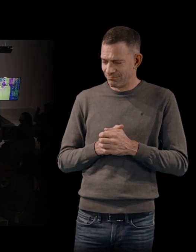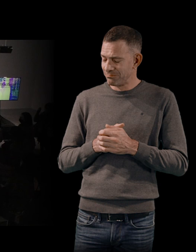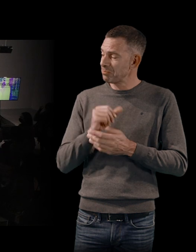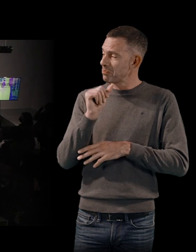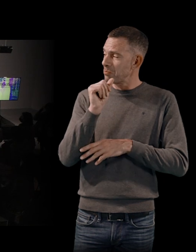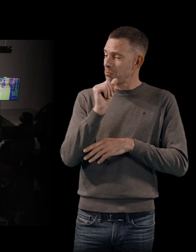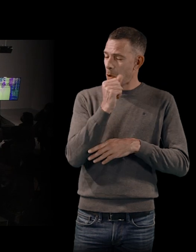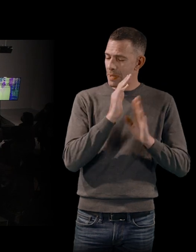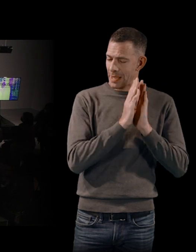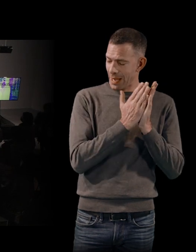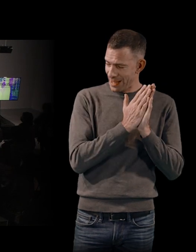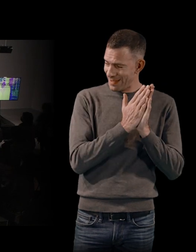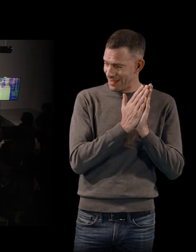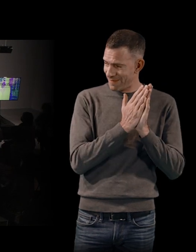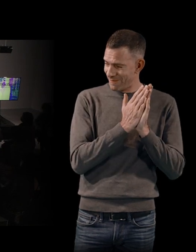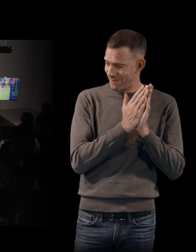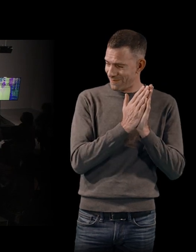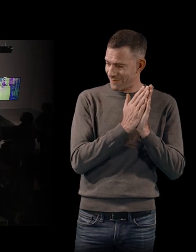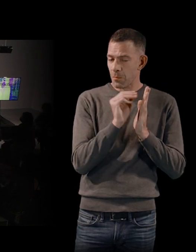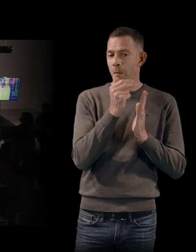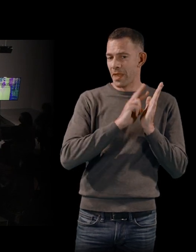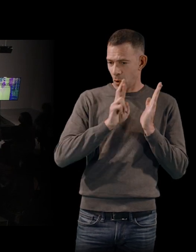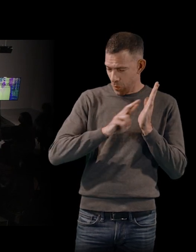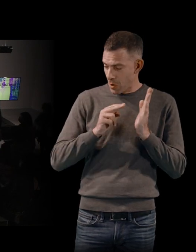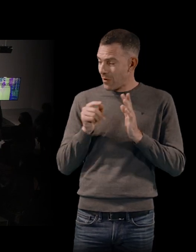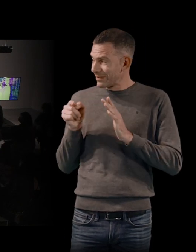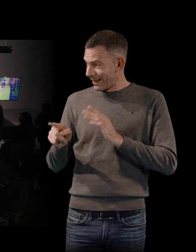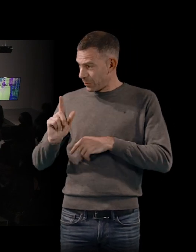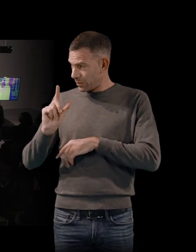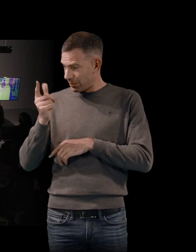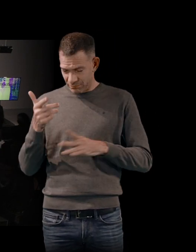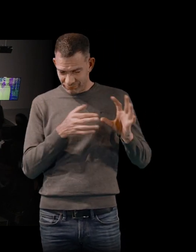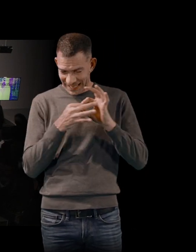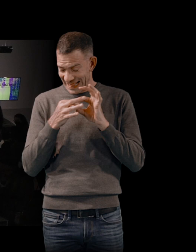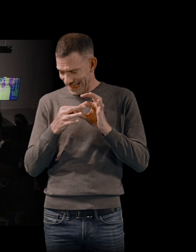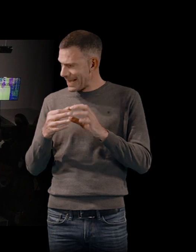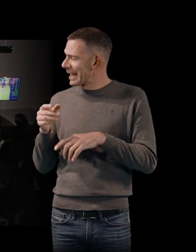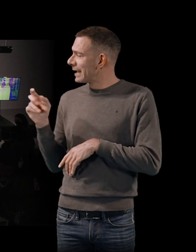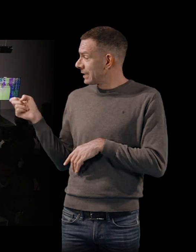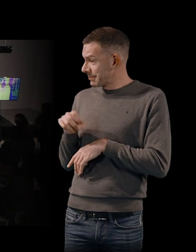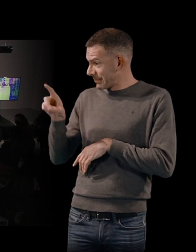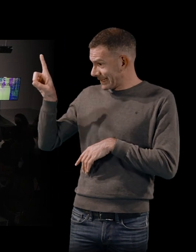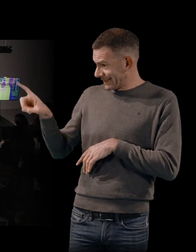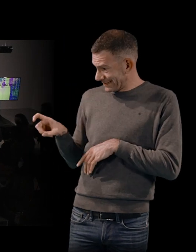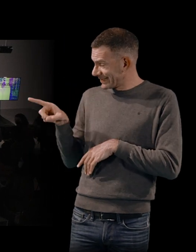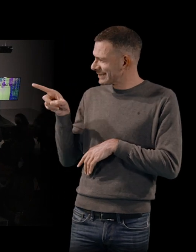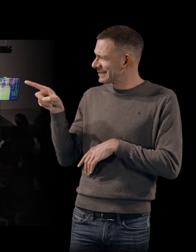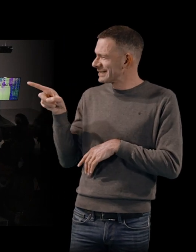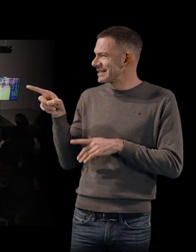livre, votre premier roman et celui-là. Et en fait, la question que vous avez été posée, juste un petit peu après